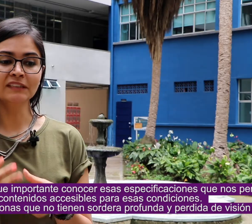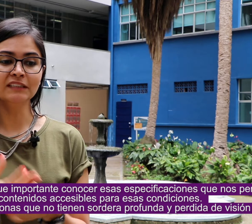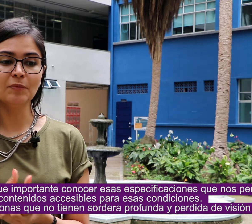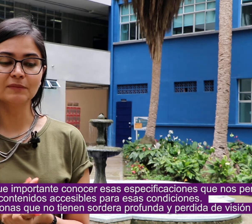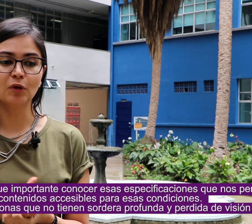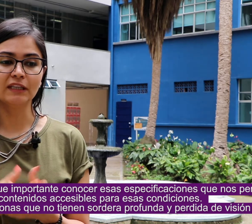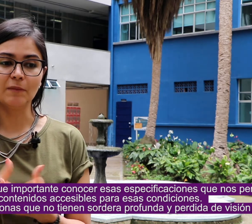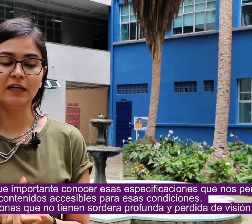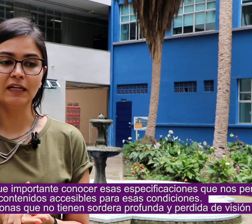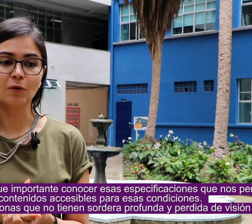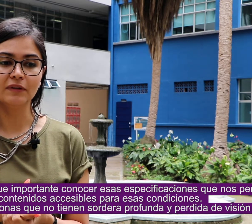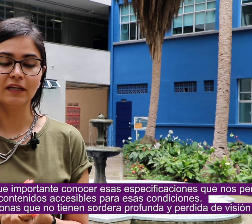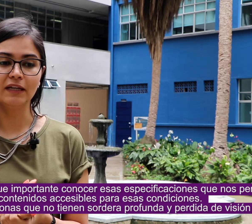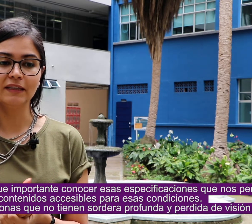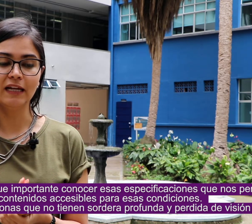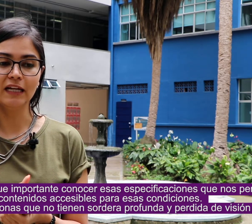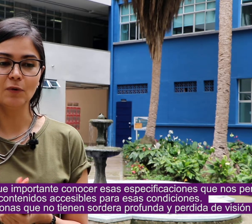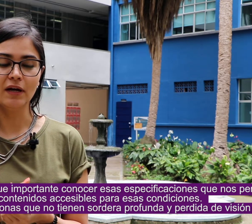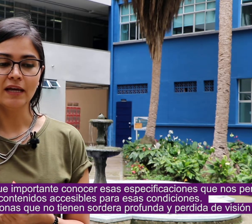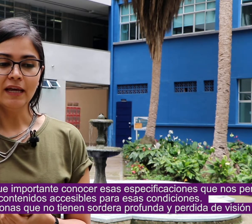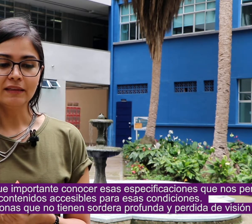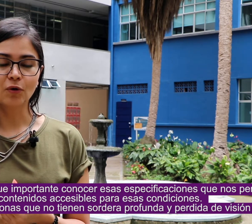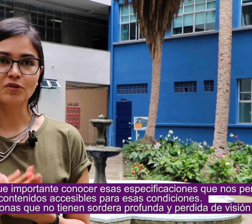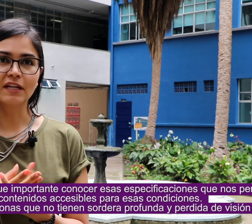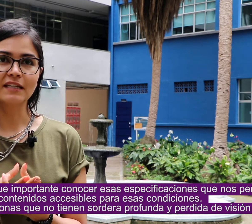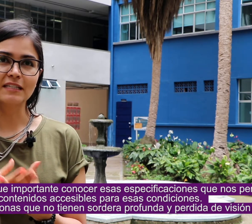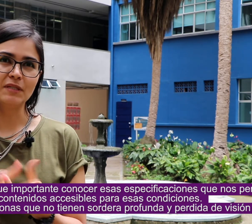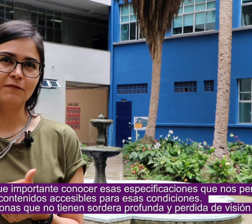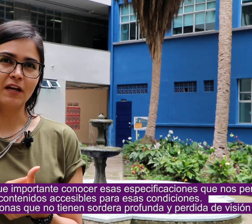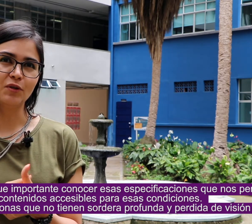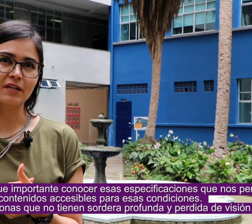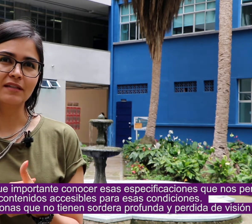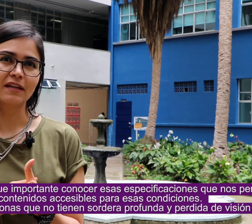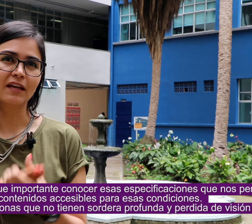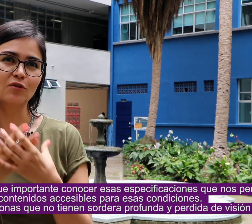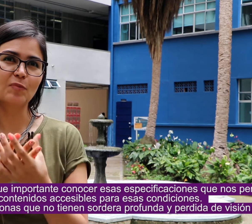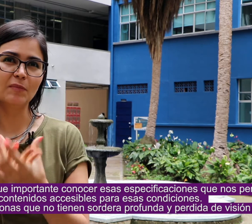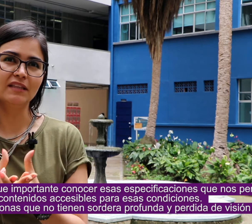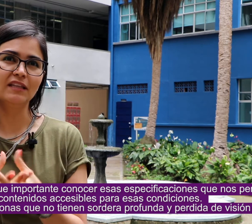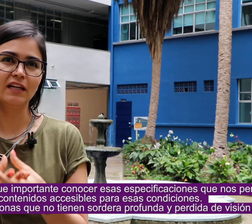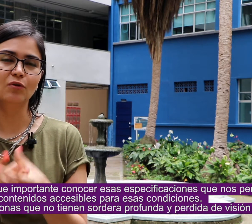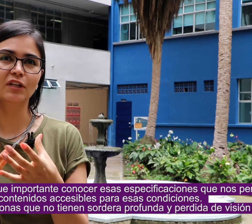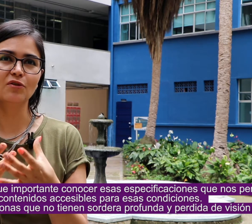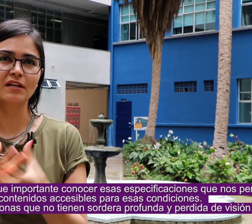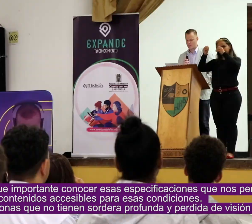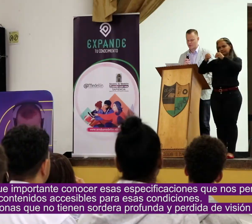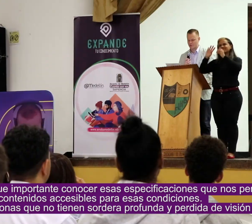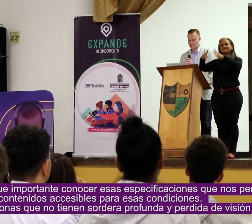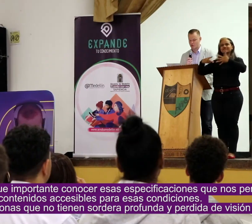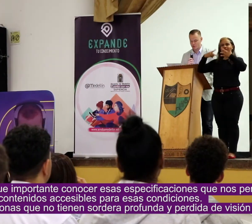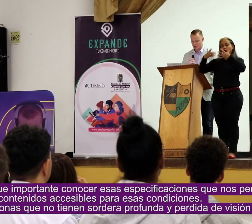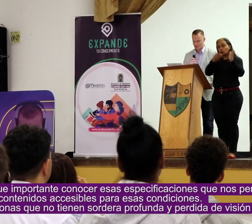Más allá por el tema de la lengua, conocer estas especificaciones que nos permiten tener contenidos